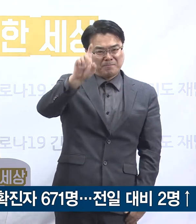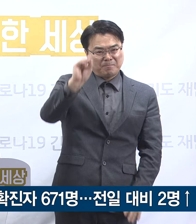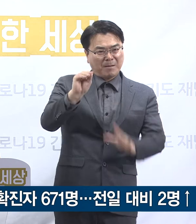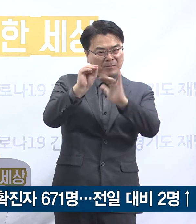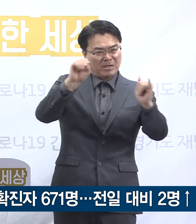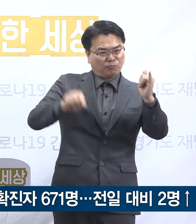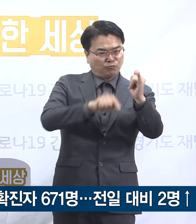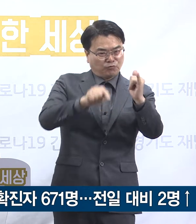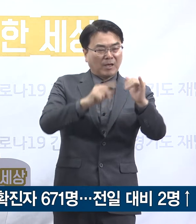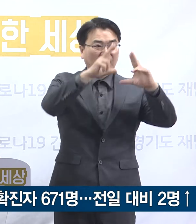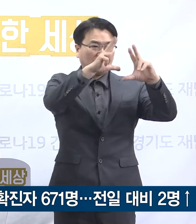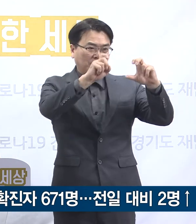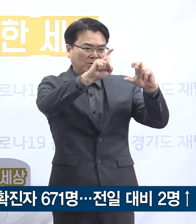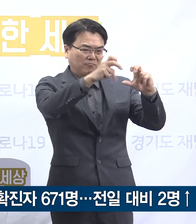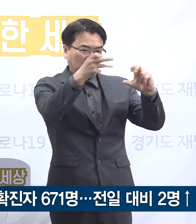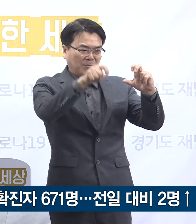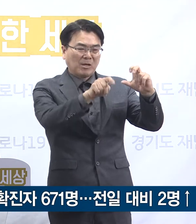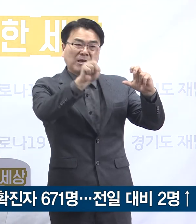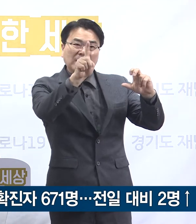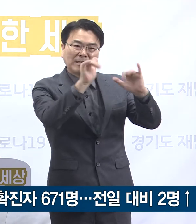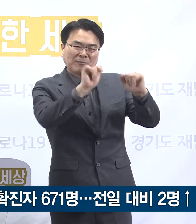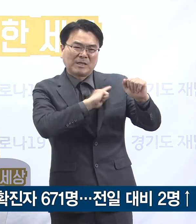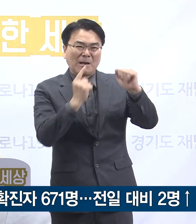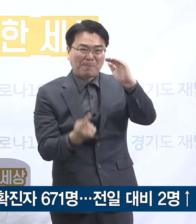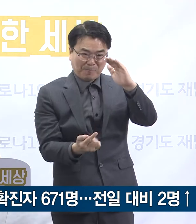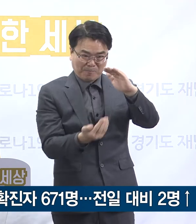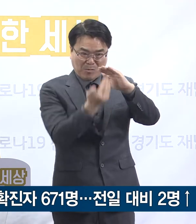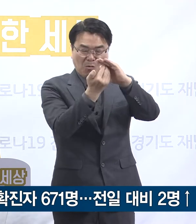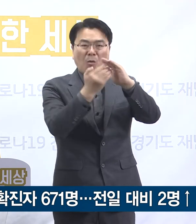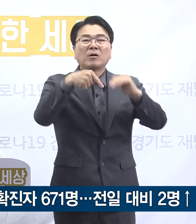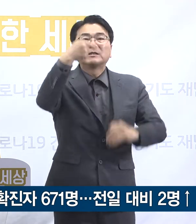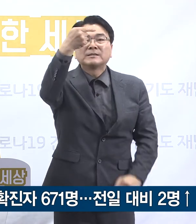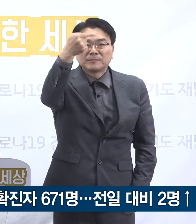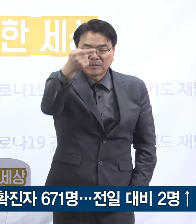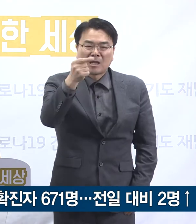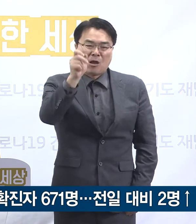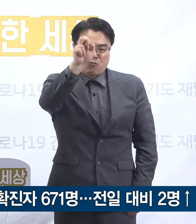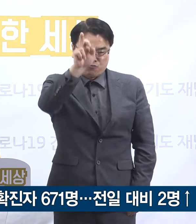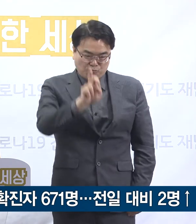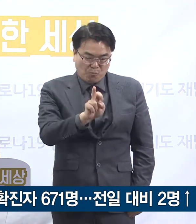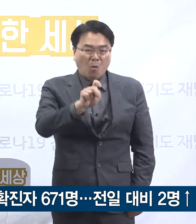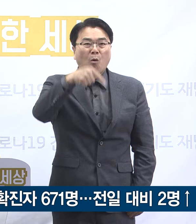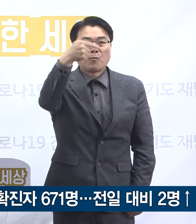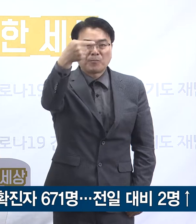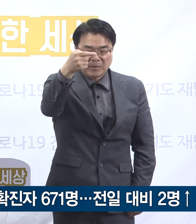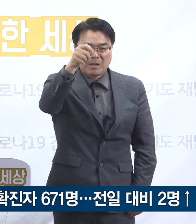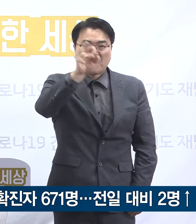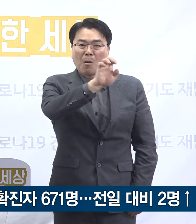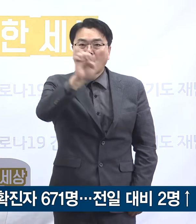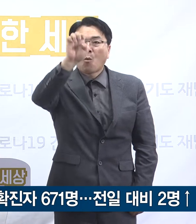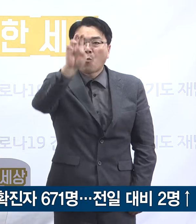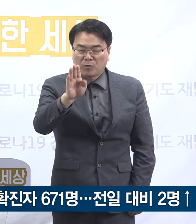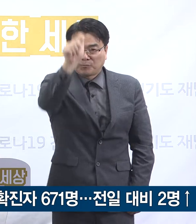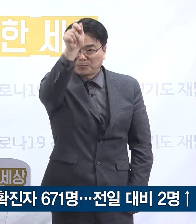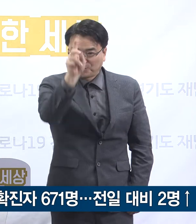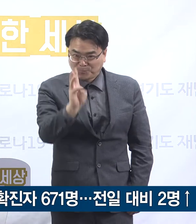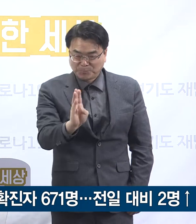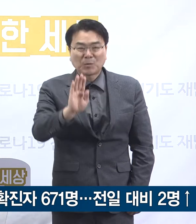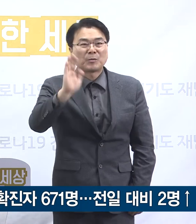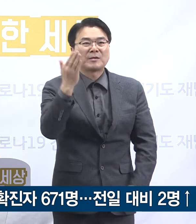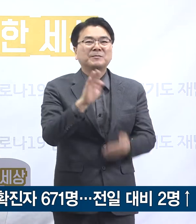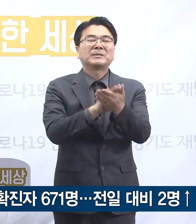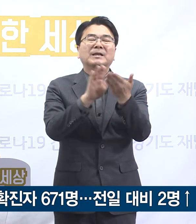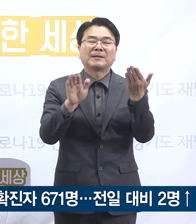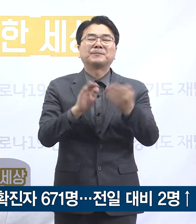수는 성남시가 13.1명으로 가장 높고 다음은 군포시 11.3명 포천시 11.1명 순입니다.